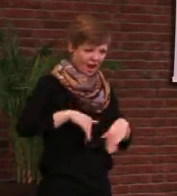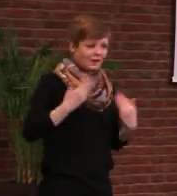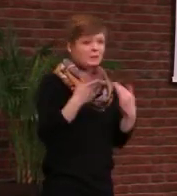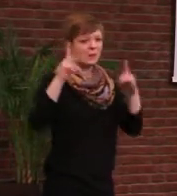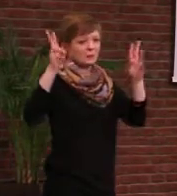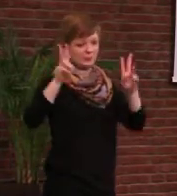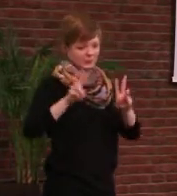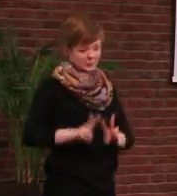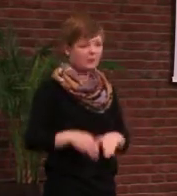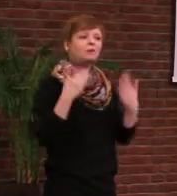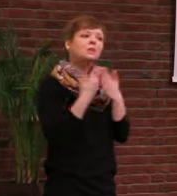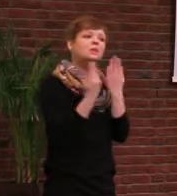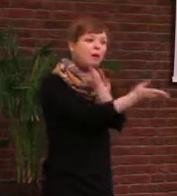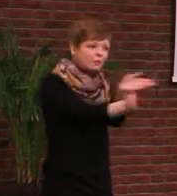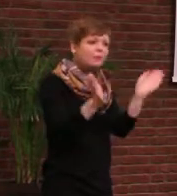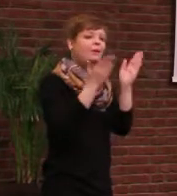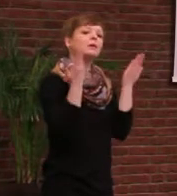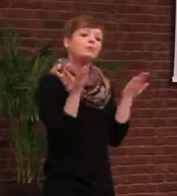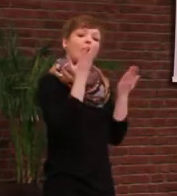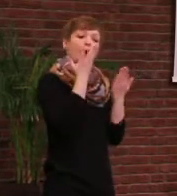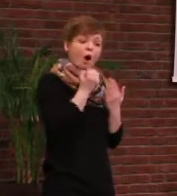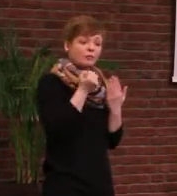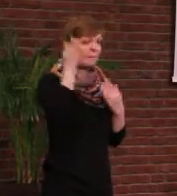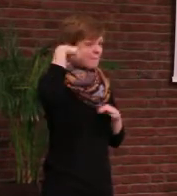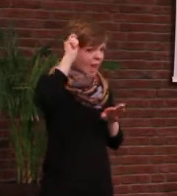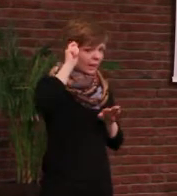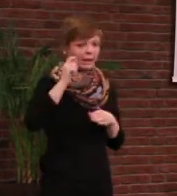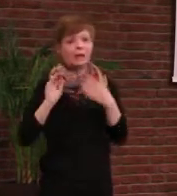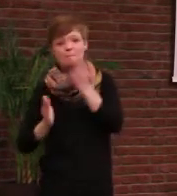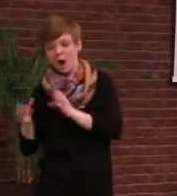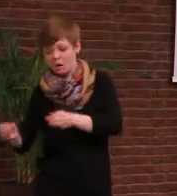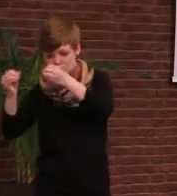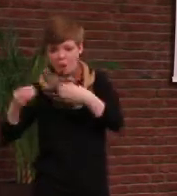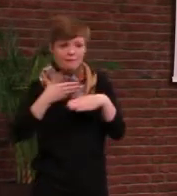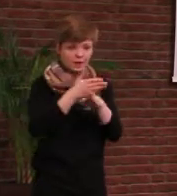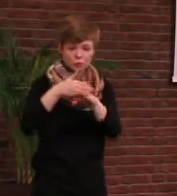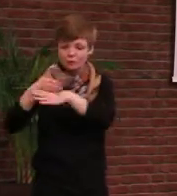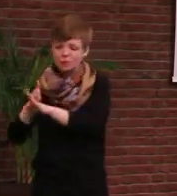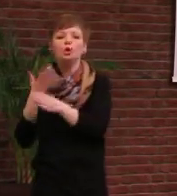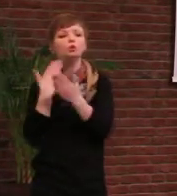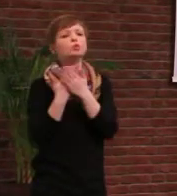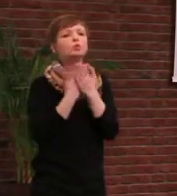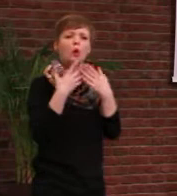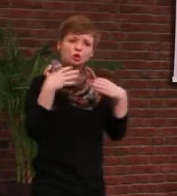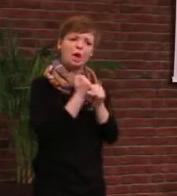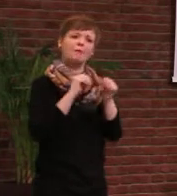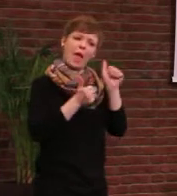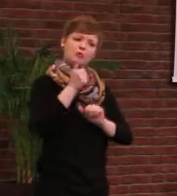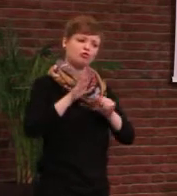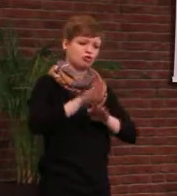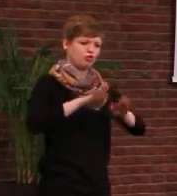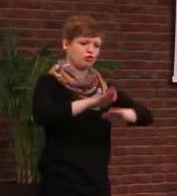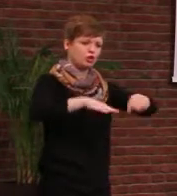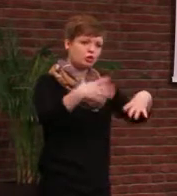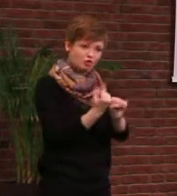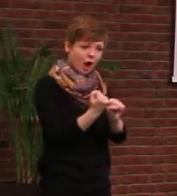die Berliner und die Brandenburger Fraktion hat schon einiges auf den Wege gebracht im Bereich der Energiepolitik. Wir sind gemeinsam aktiv